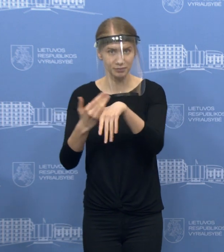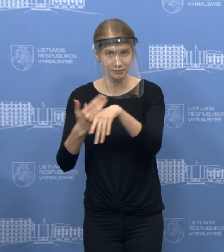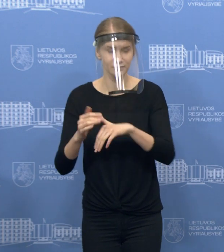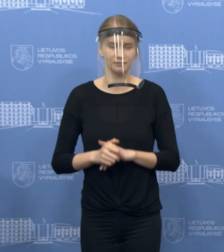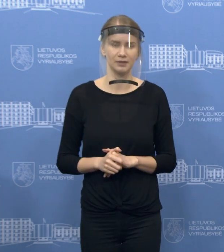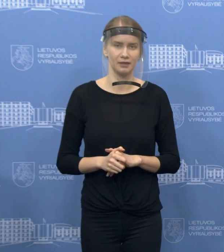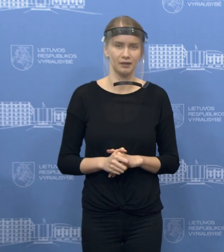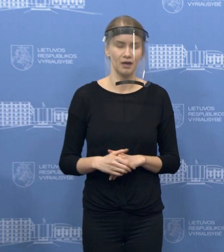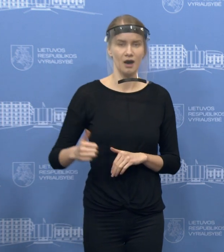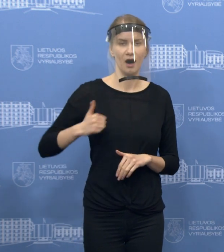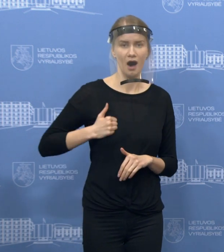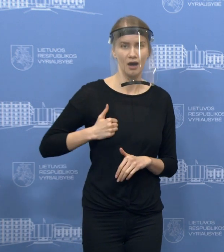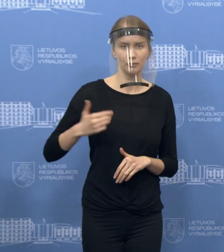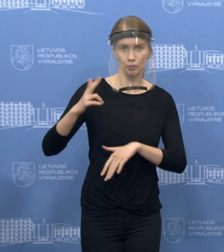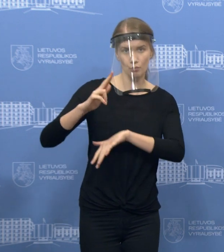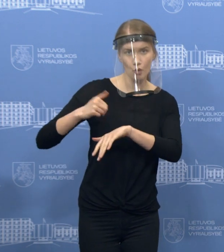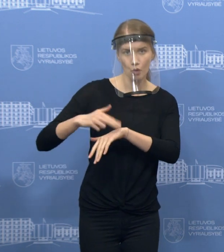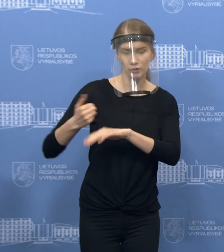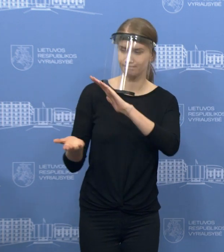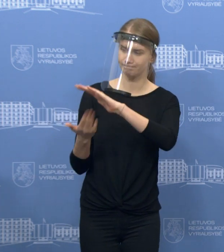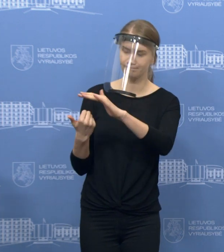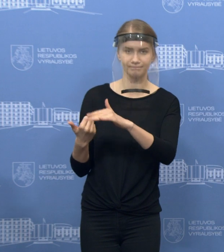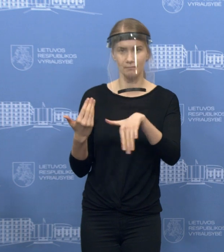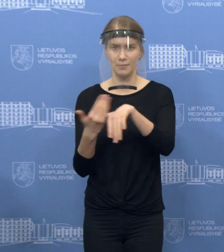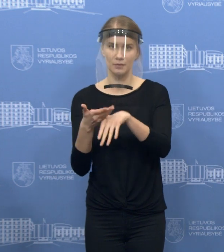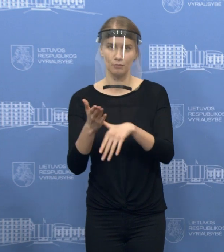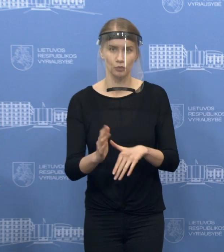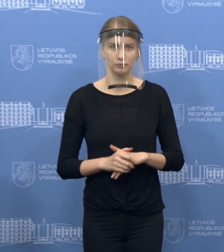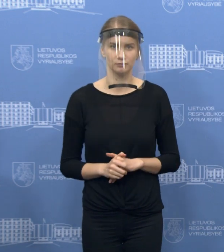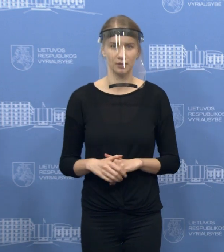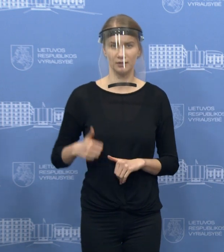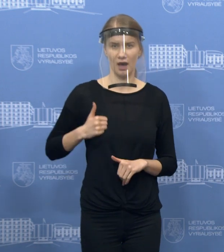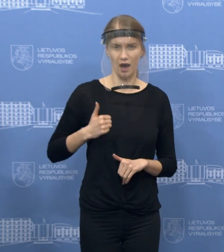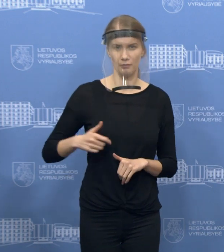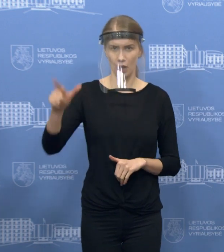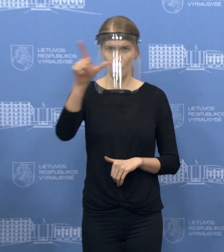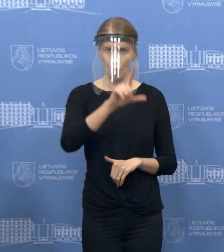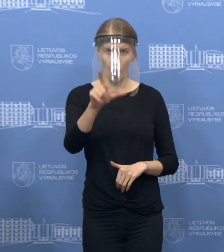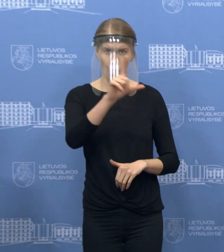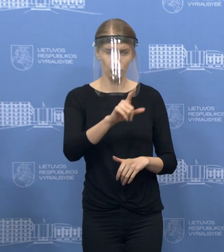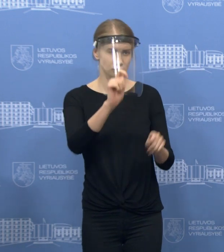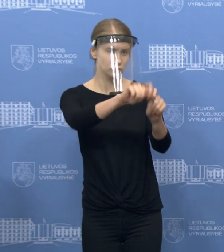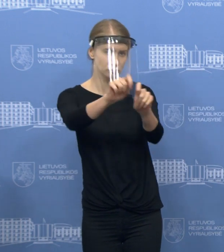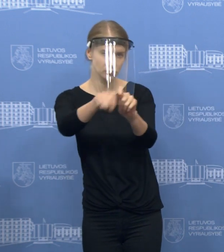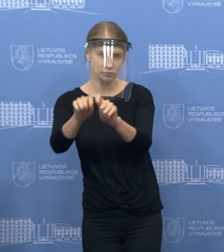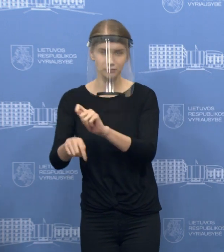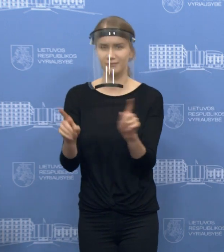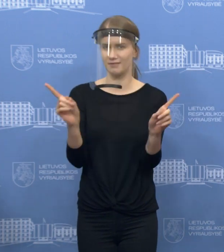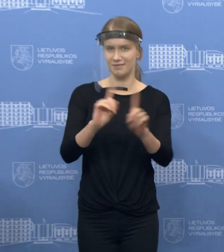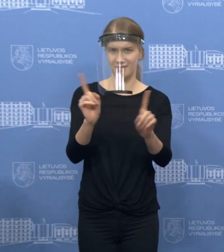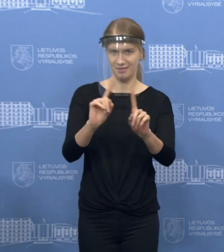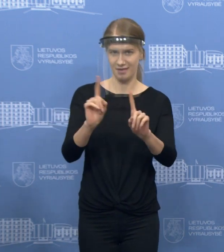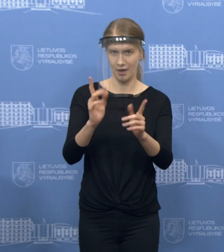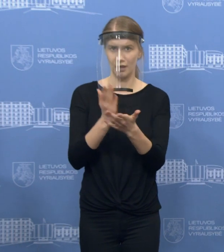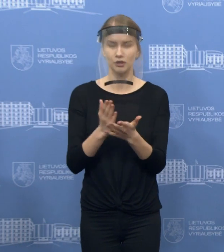policijos ekipažai. Tai nereiškia, kad kariškia yra gatvėse, nors ir taip žinote, kad jeigu